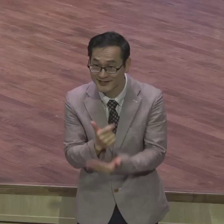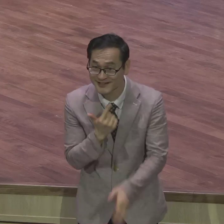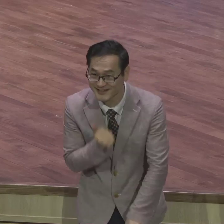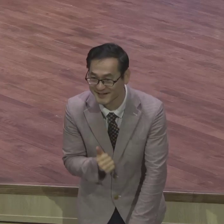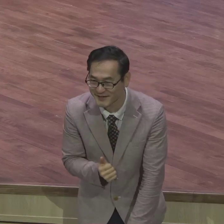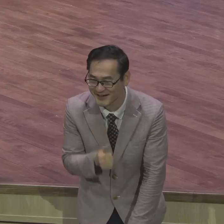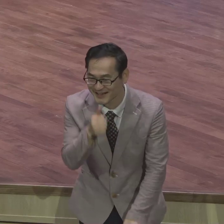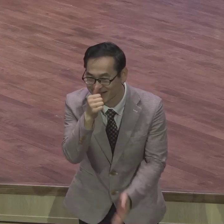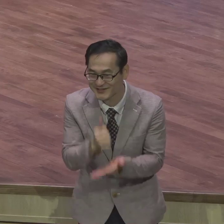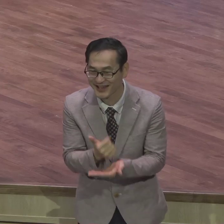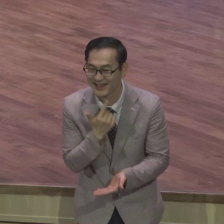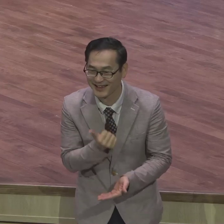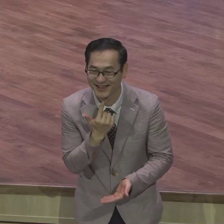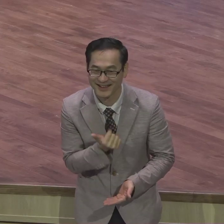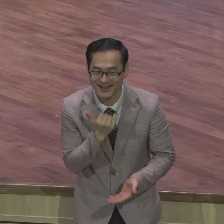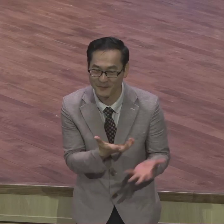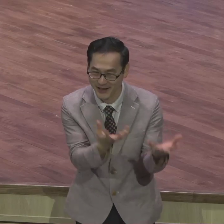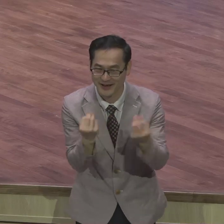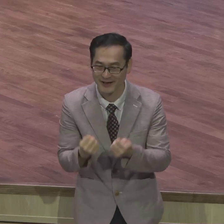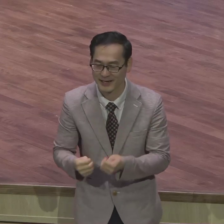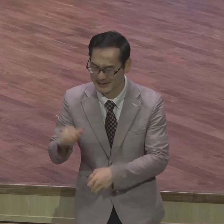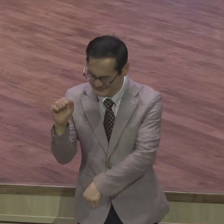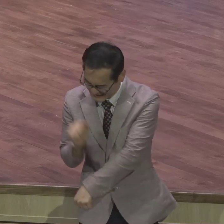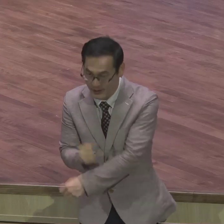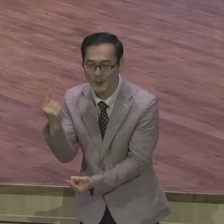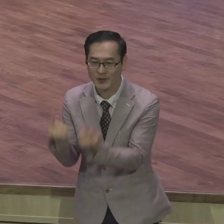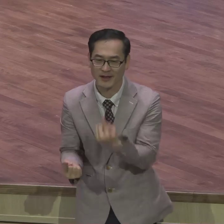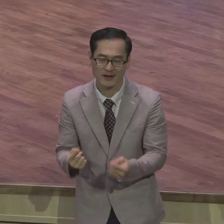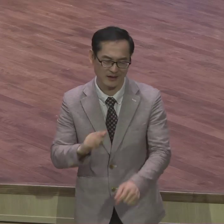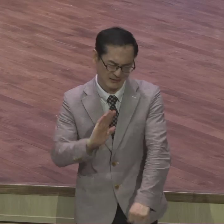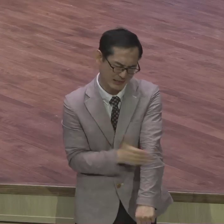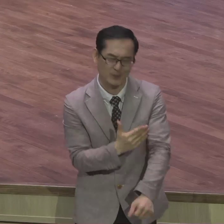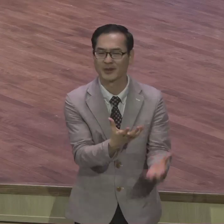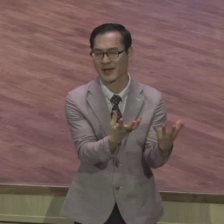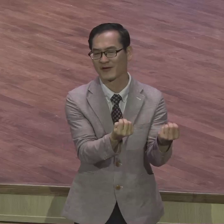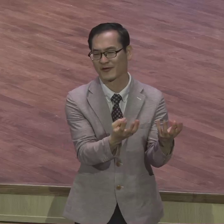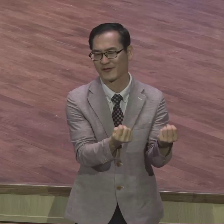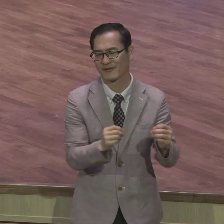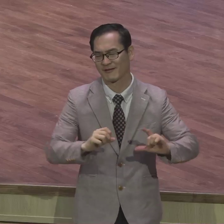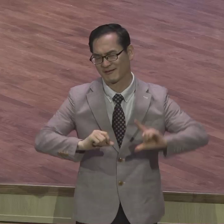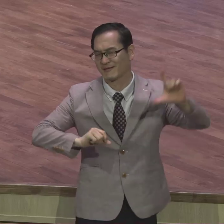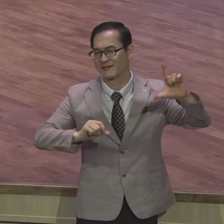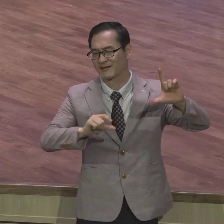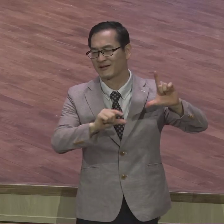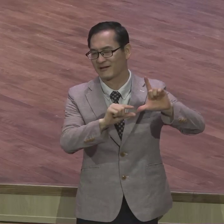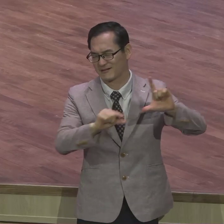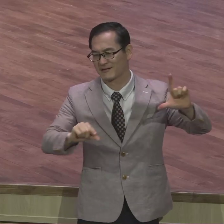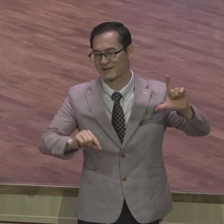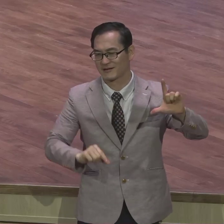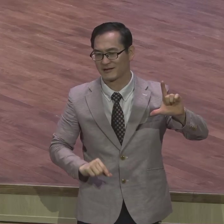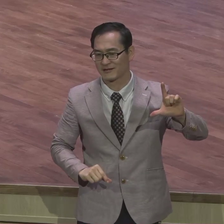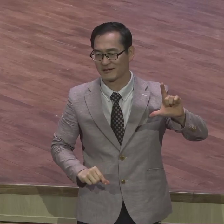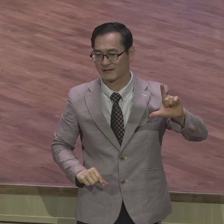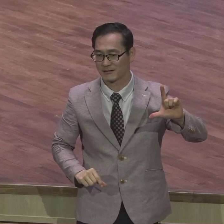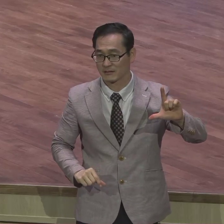죄진들이 훨씬 더 많아 나쁘게 살았어요 그런데 어떻게 하나님의 자녀가 되어서 이 자리에 앉아있어요